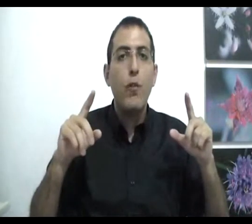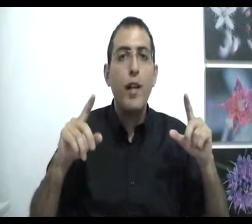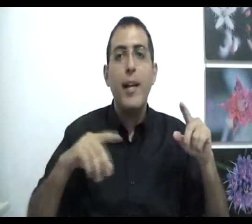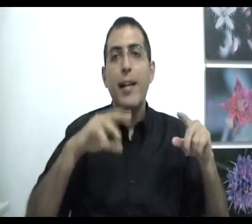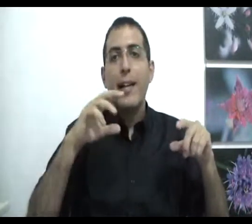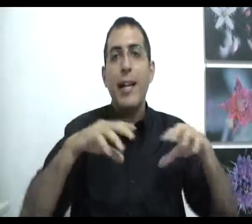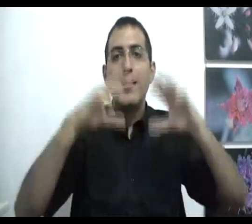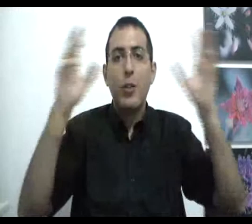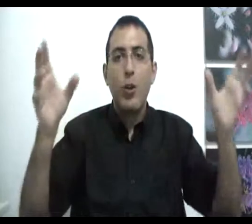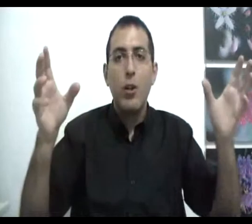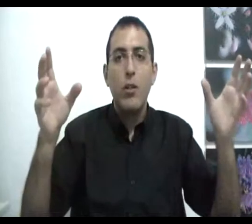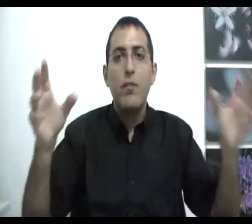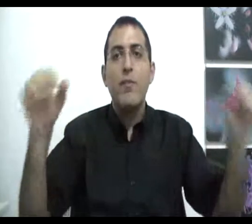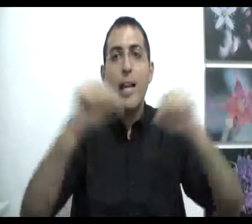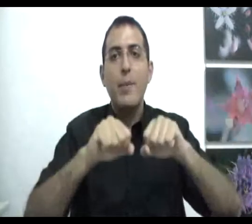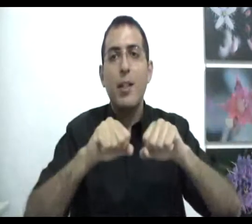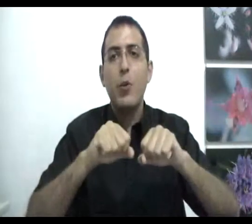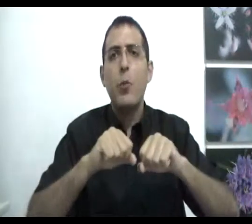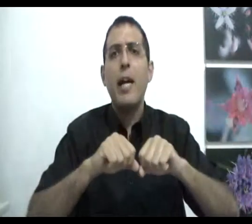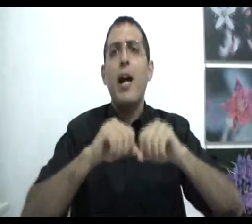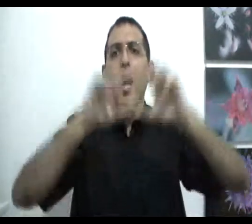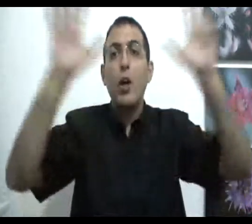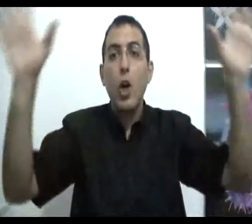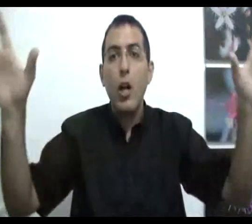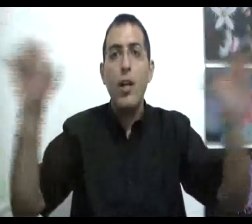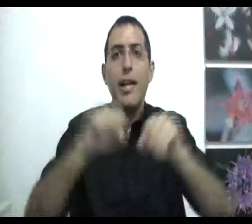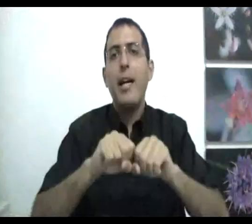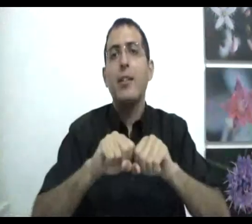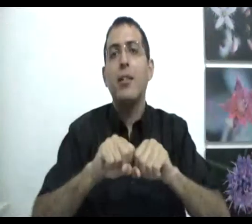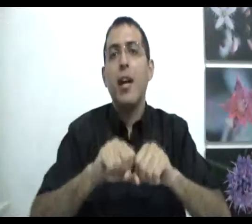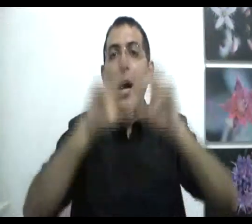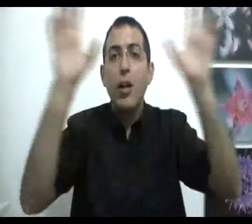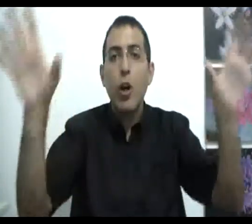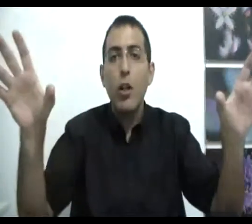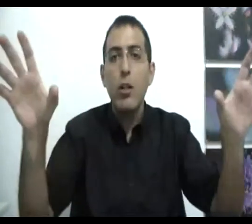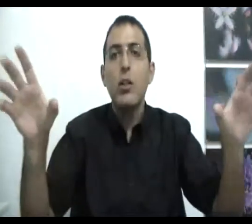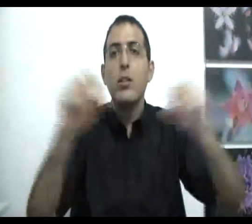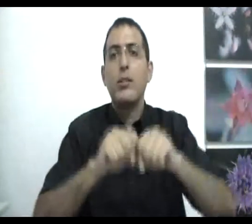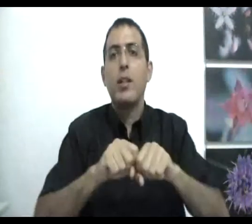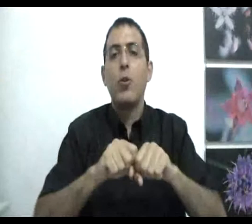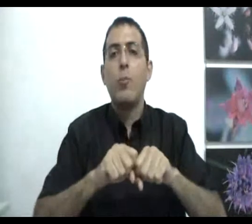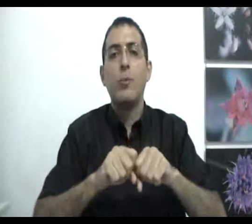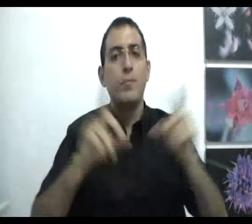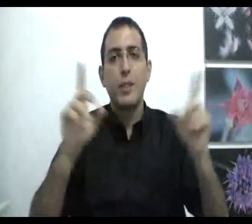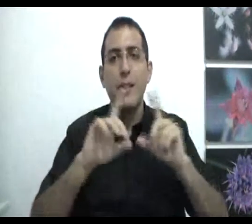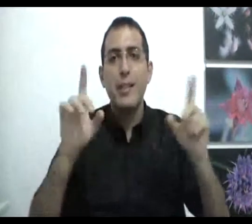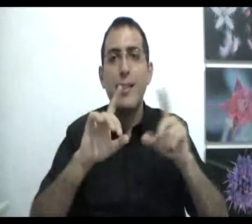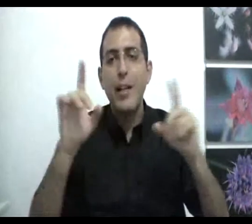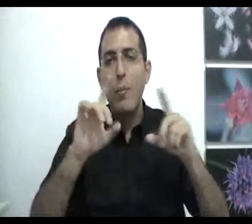חווה את הכל וגם את הכלום, אומר, הכל אחד, הכל זה כלום. אז אתה עדיין לא